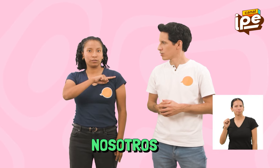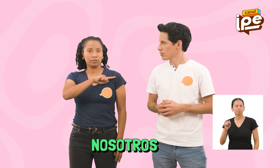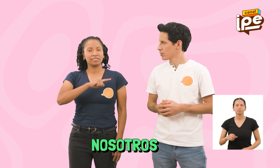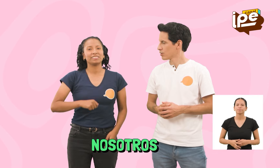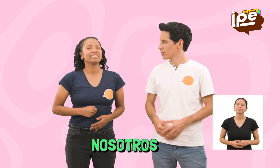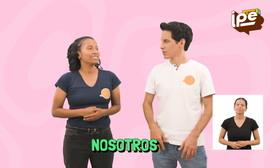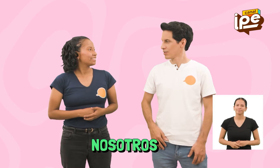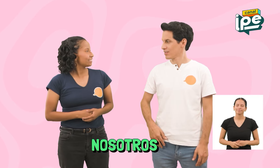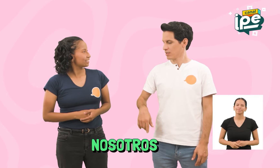Nosotros